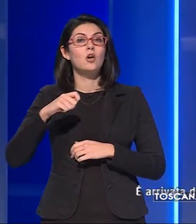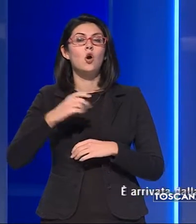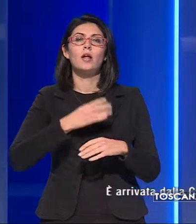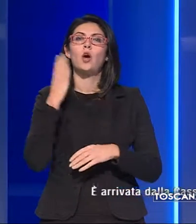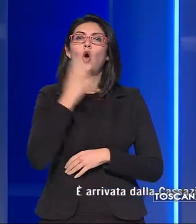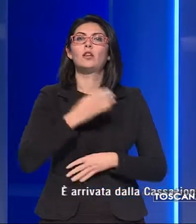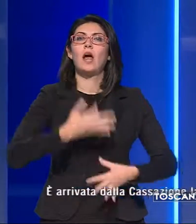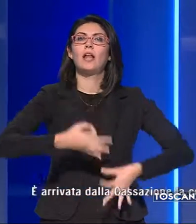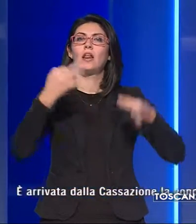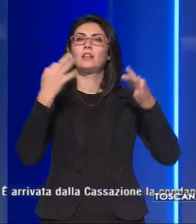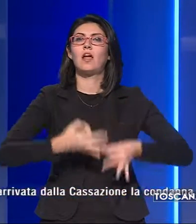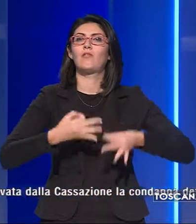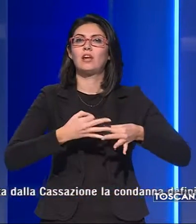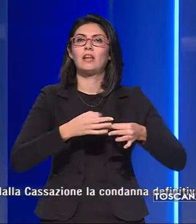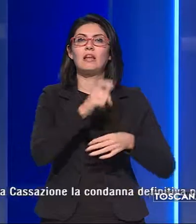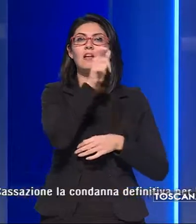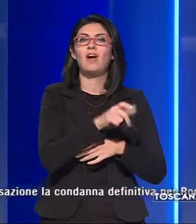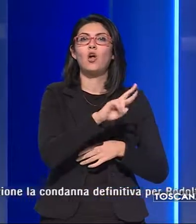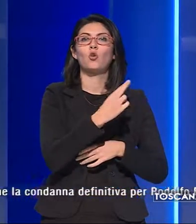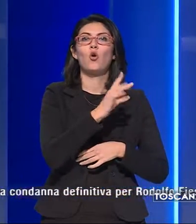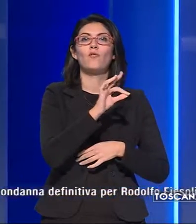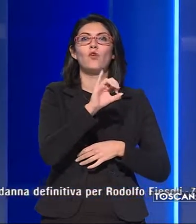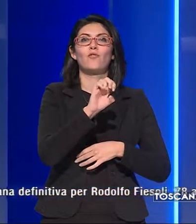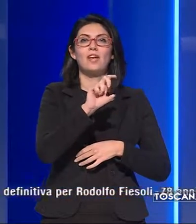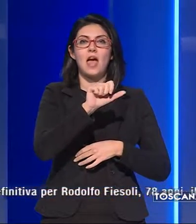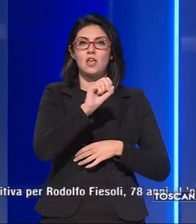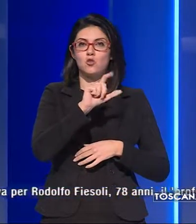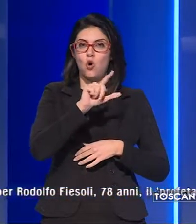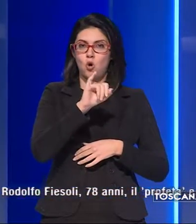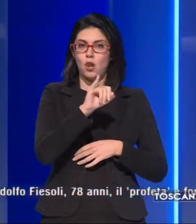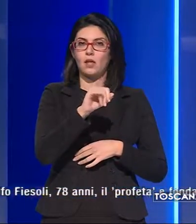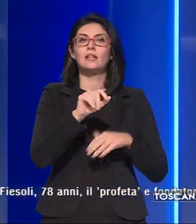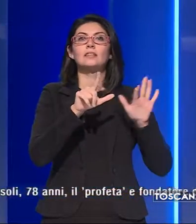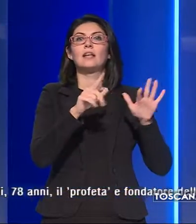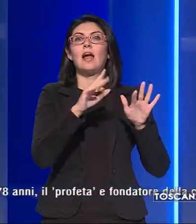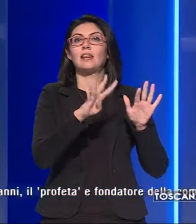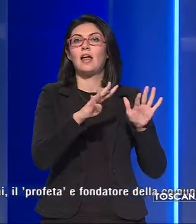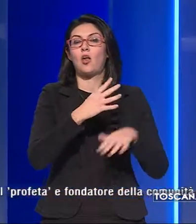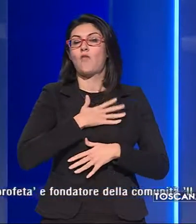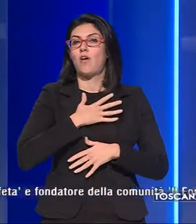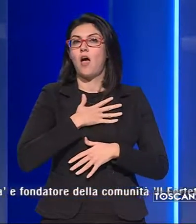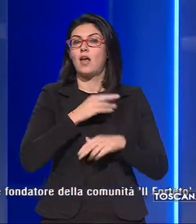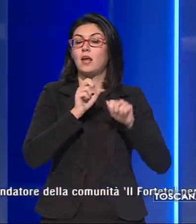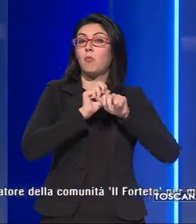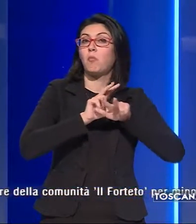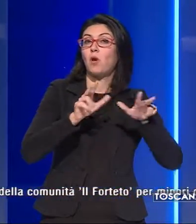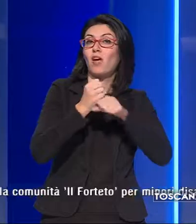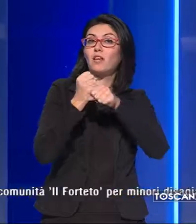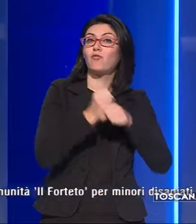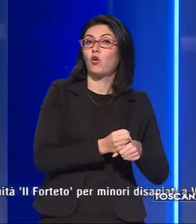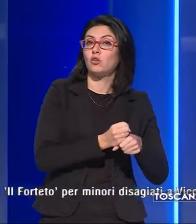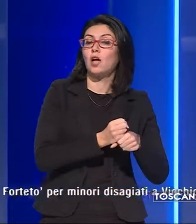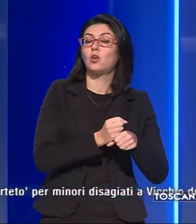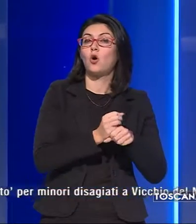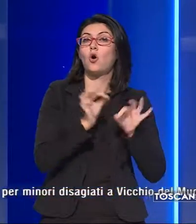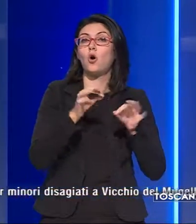definitiva per Rodolfo Fiesoli, 79 anni, il profeta e fondatore della